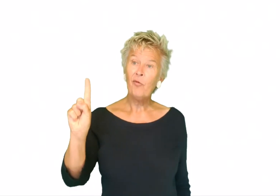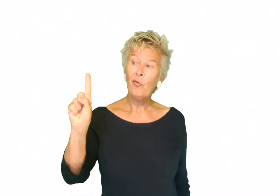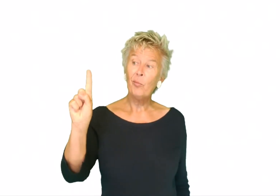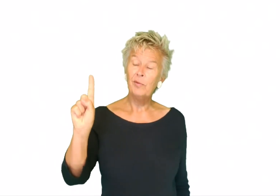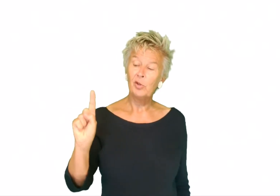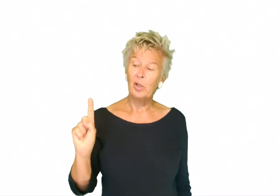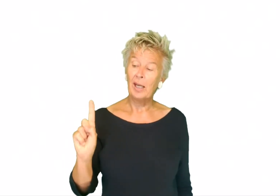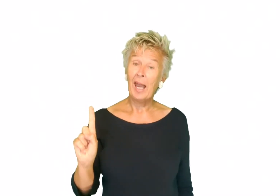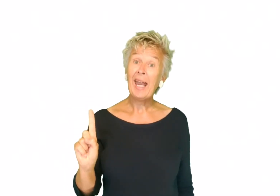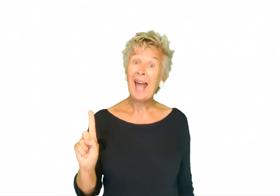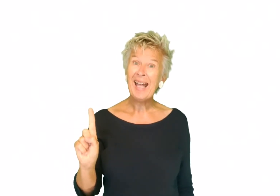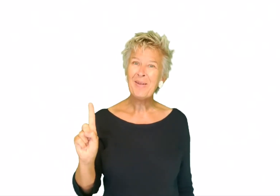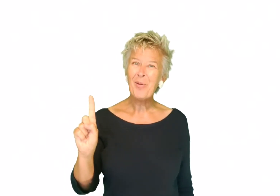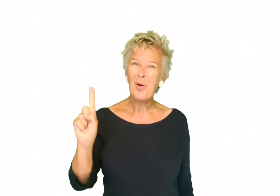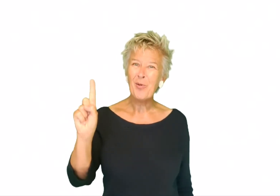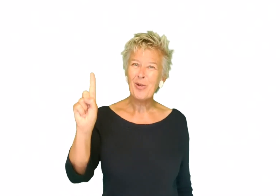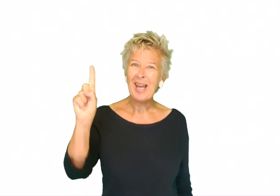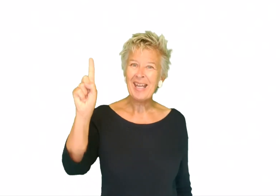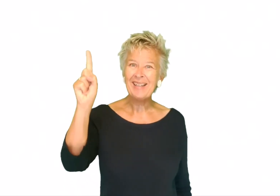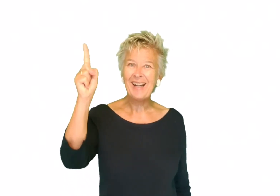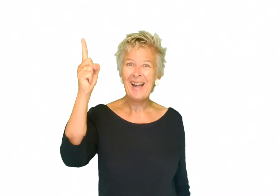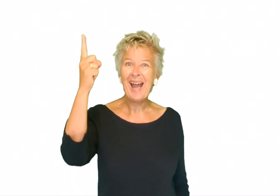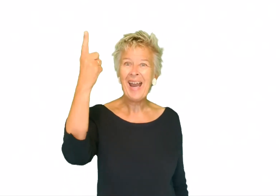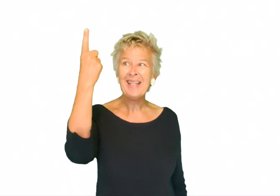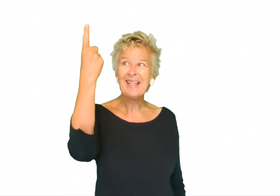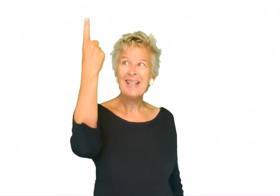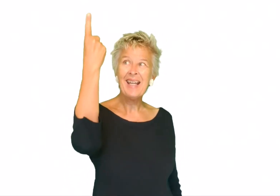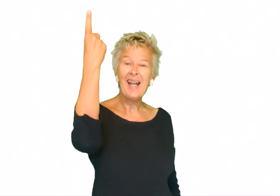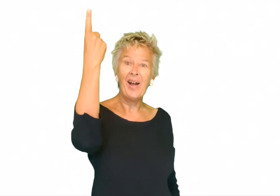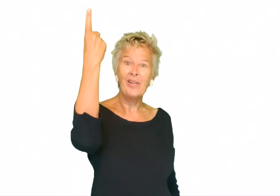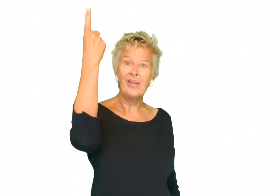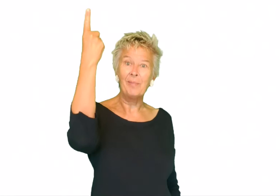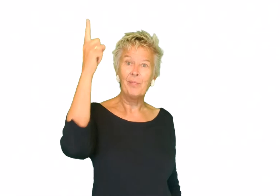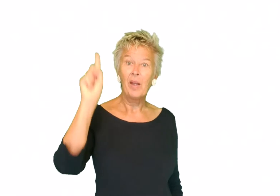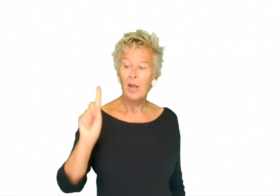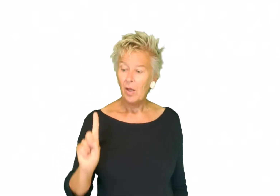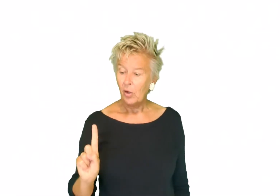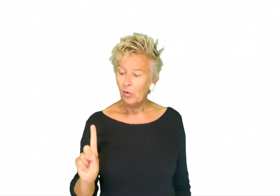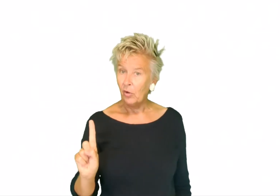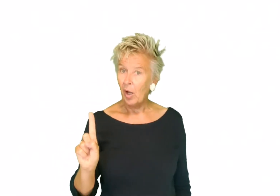boven en hij draait naar achteren. De